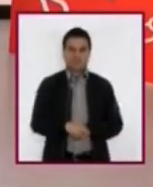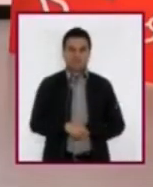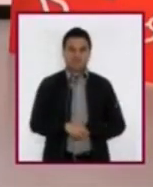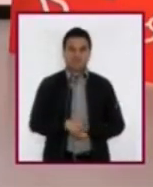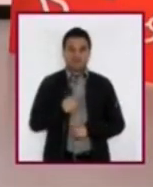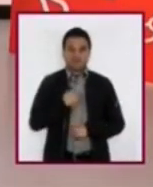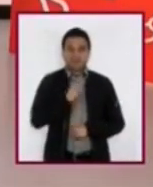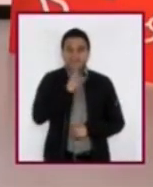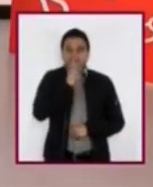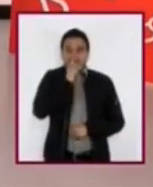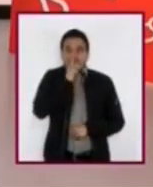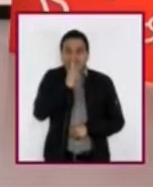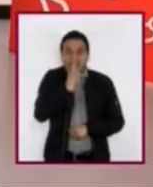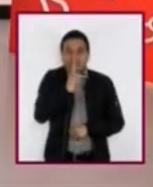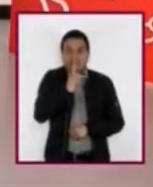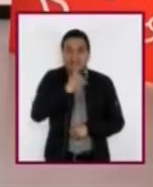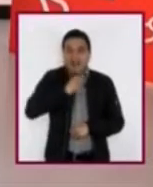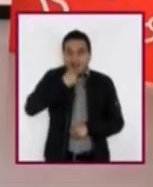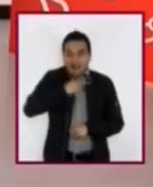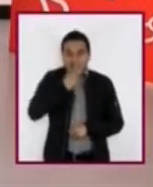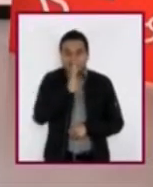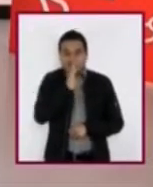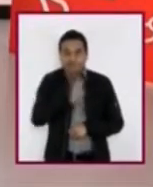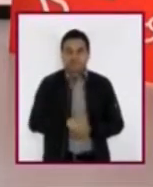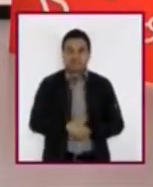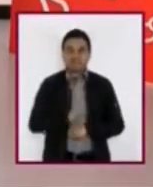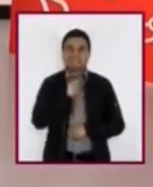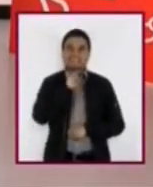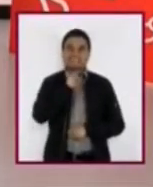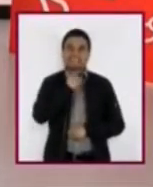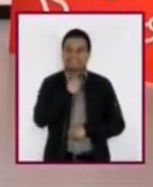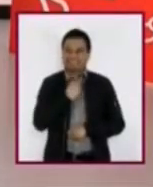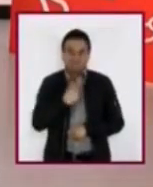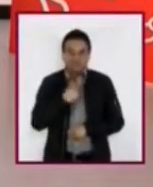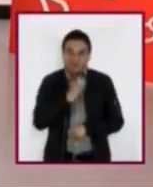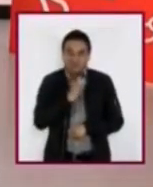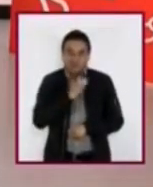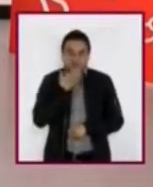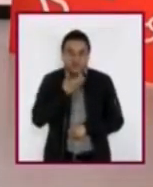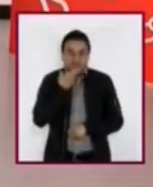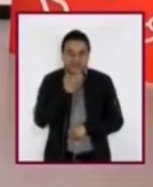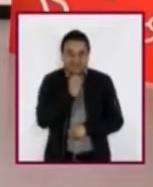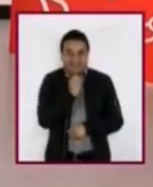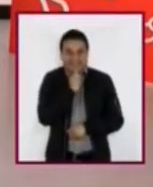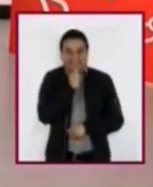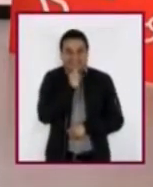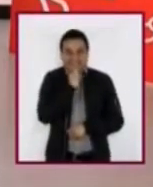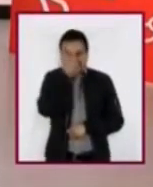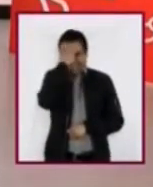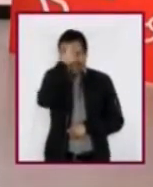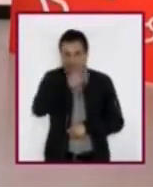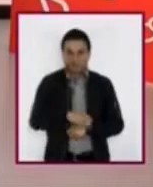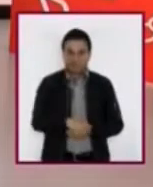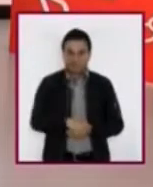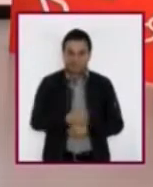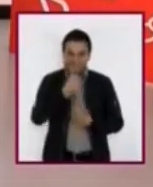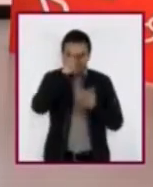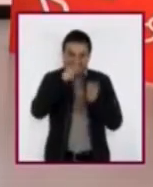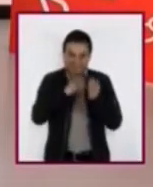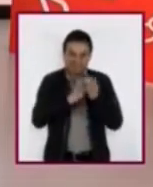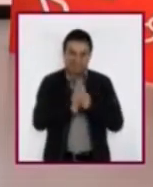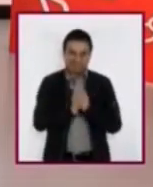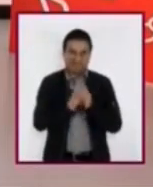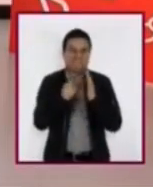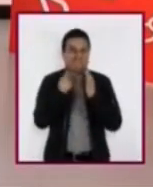todas estas palabras, creo que es porque no estoy acostumbrado, ¿sabes? Como que siento que necesitamos utilizar formas de